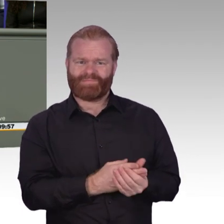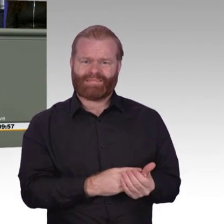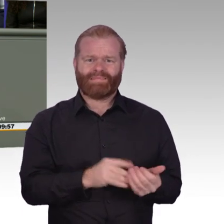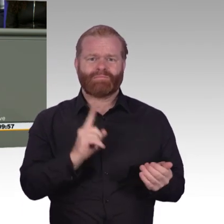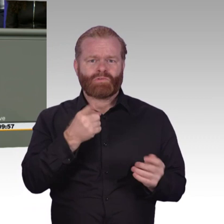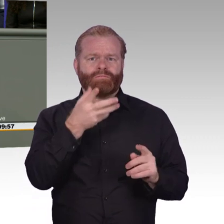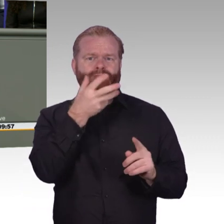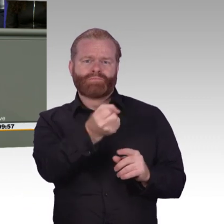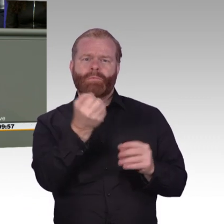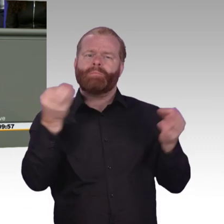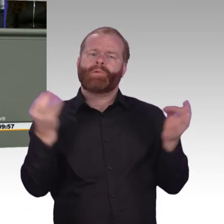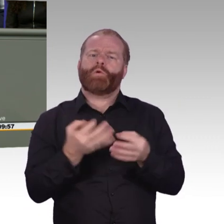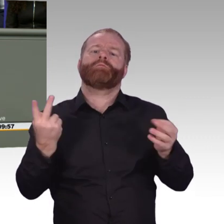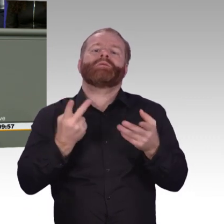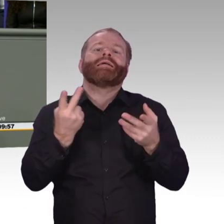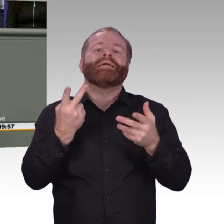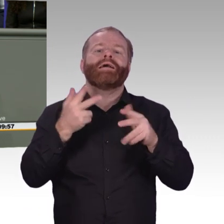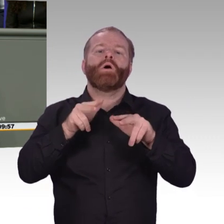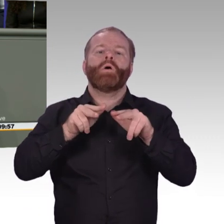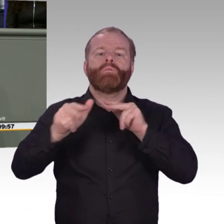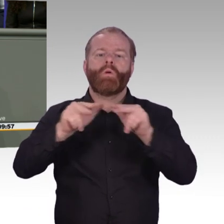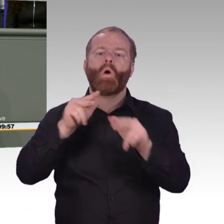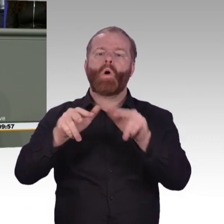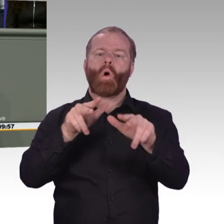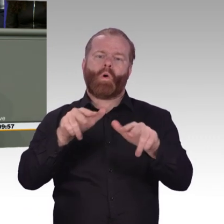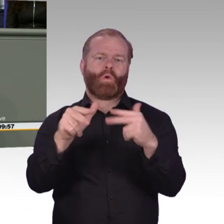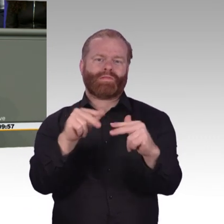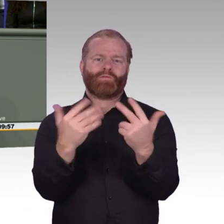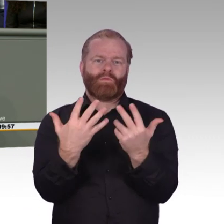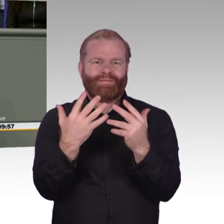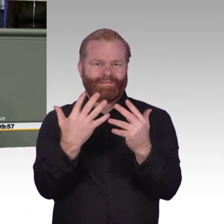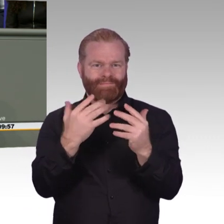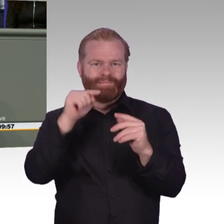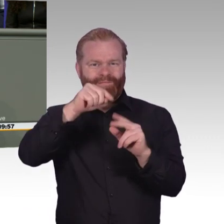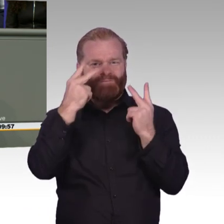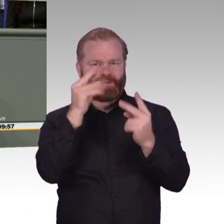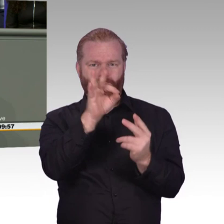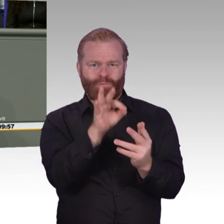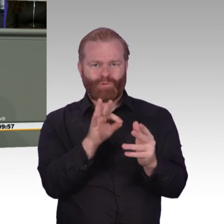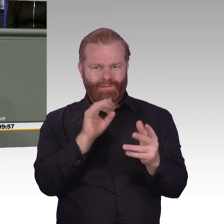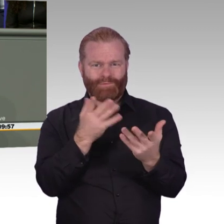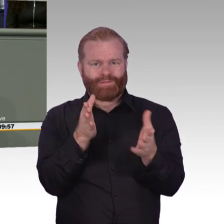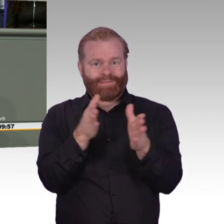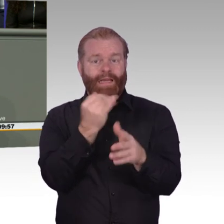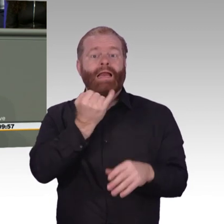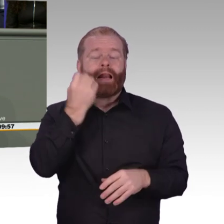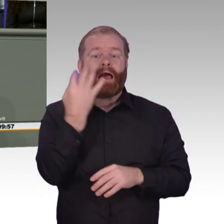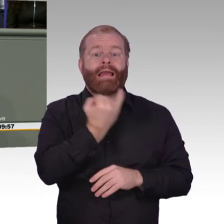letzten Jahren keine zehn Leistungen geschafft, umzusetzen. Glauben Sie denn wirklich, dass wir bis 2025 ein Recht auf Gigabit